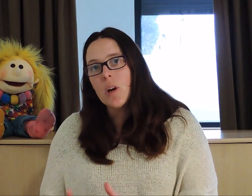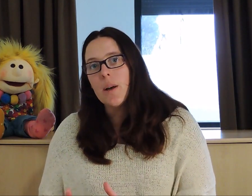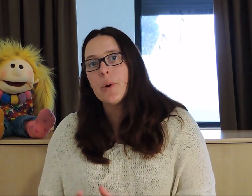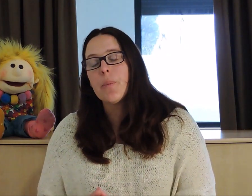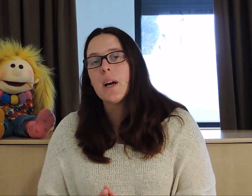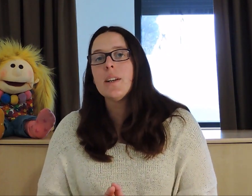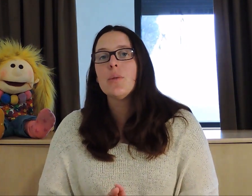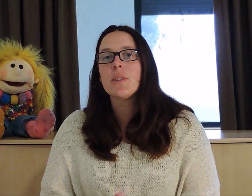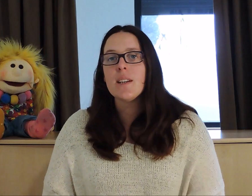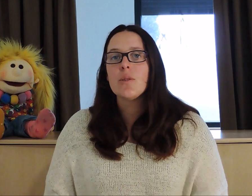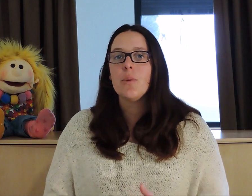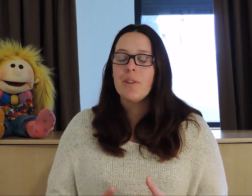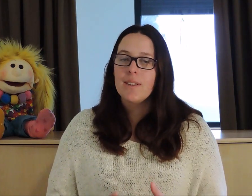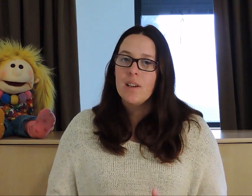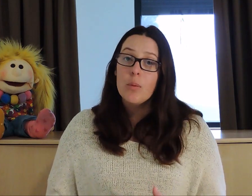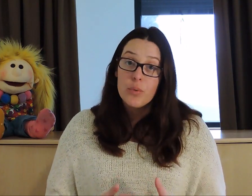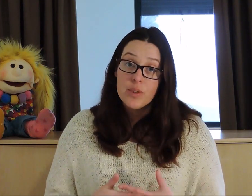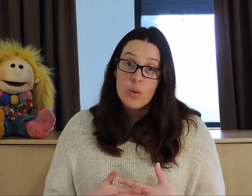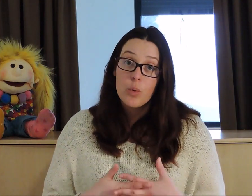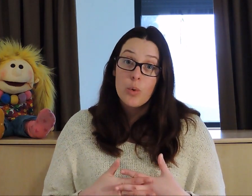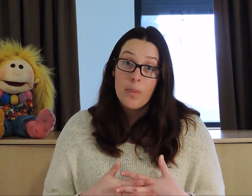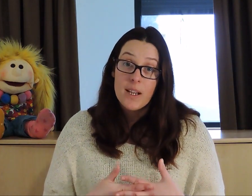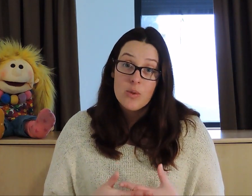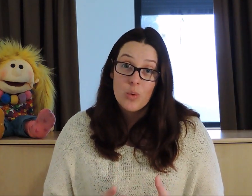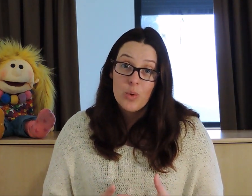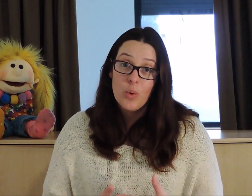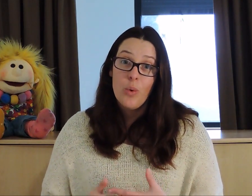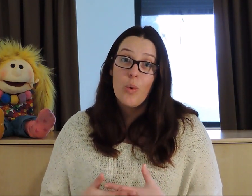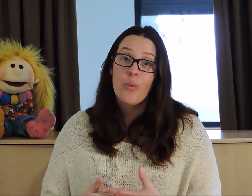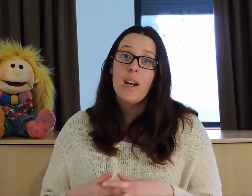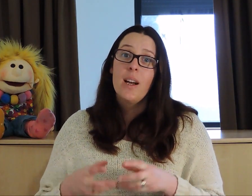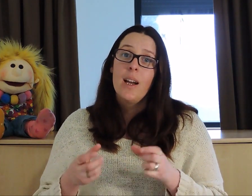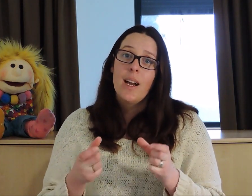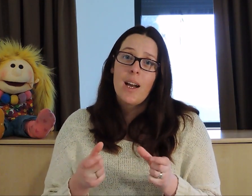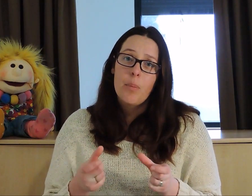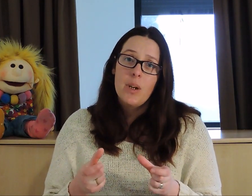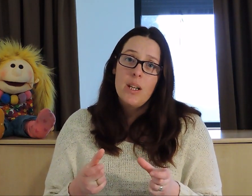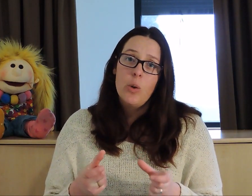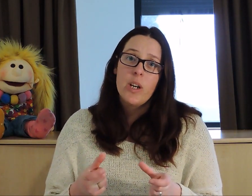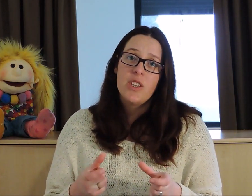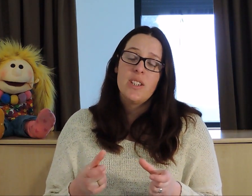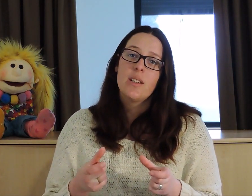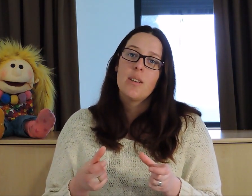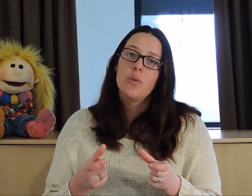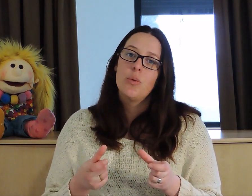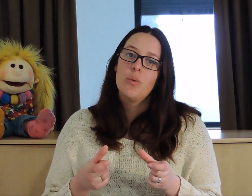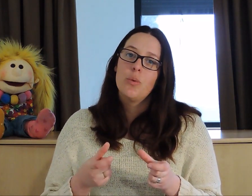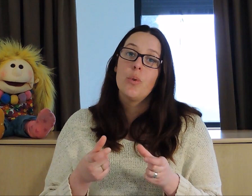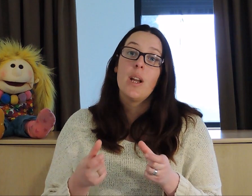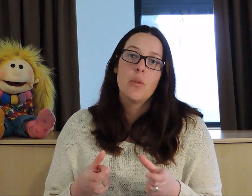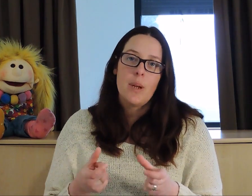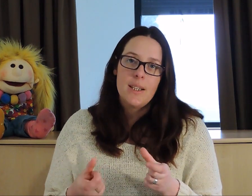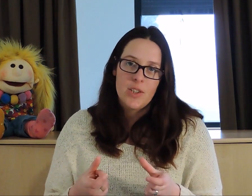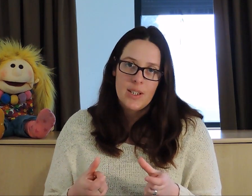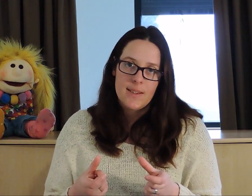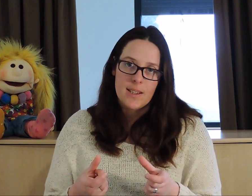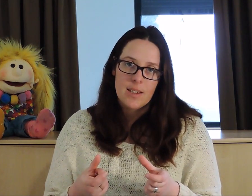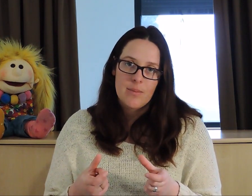couramment parler de trisomie 21, puisque de par son nom, on va rappeler l'origine de l'anomalie génétique.